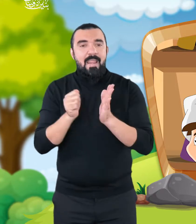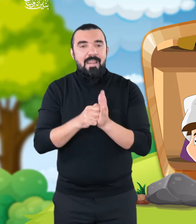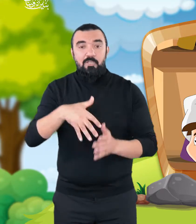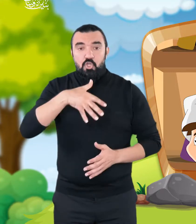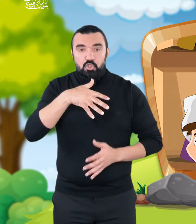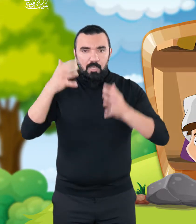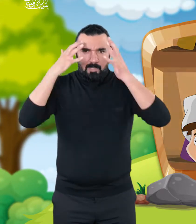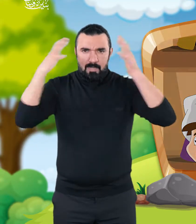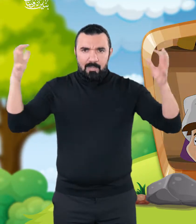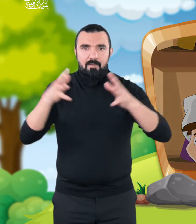هيا